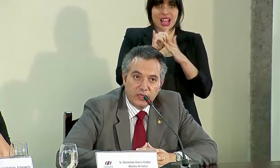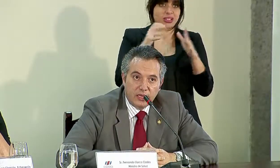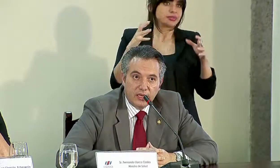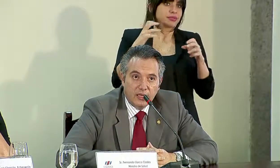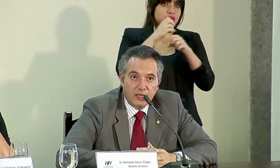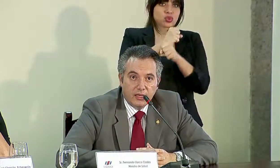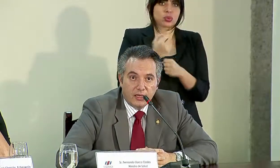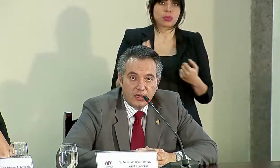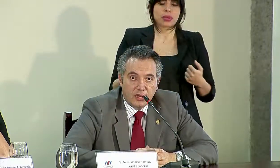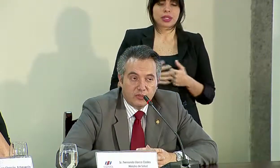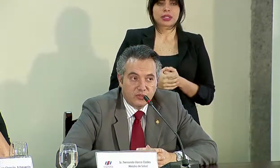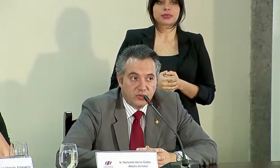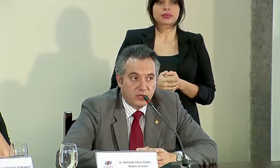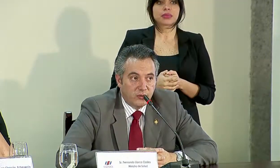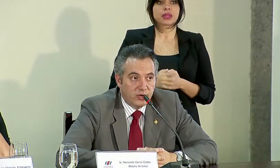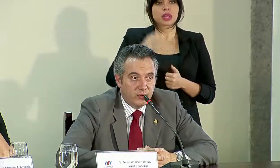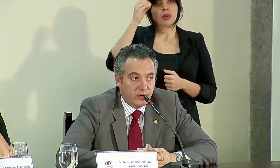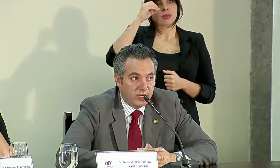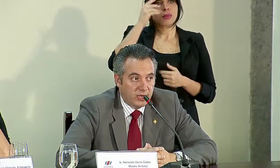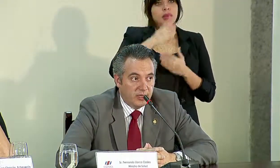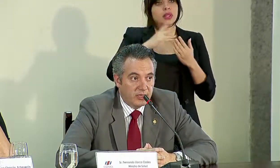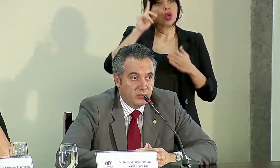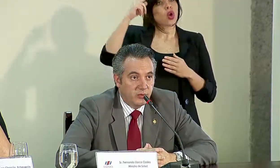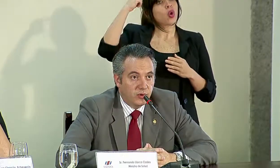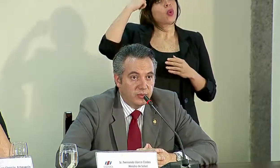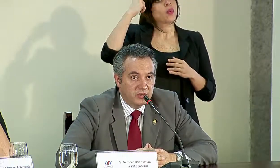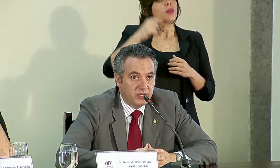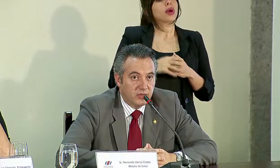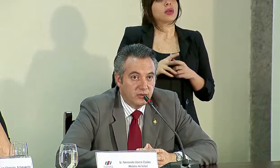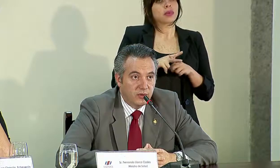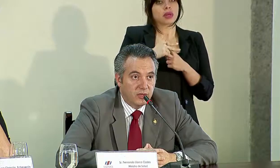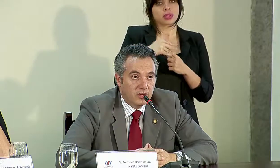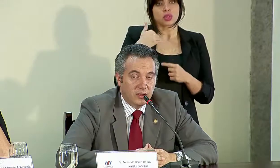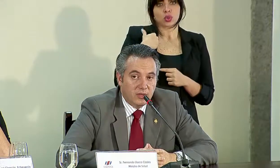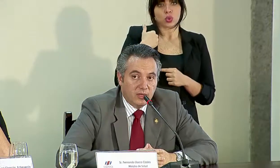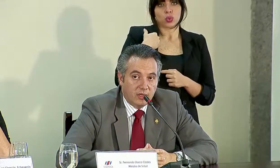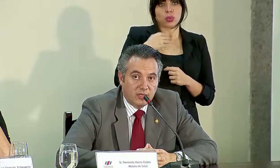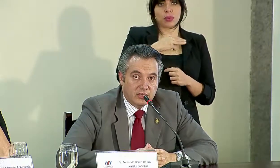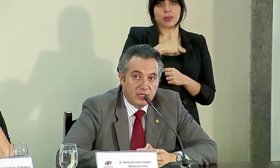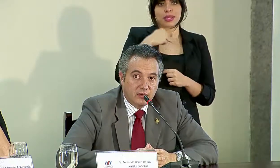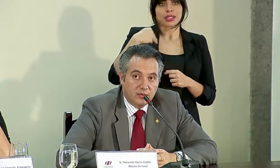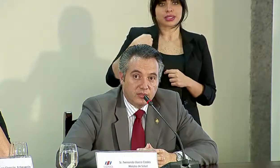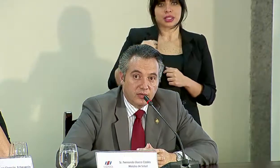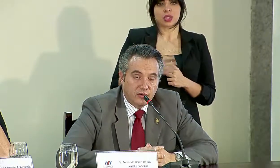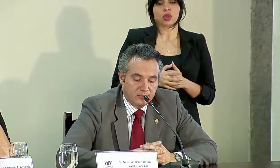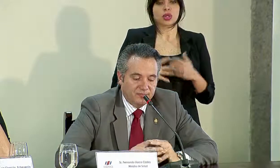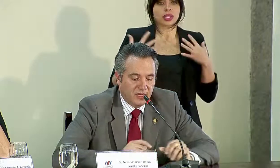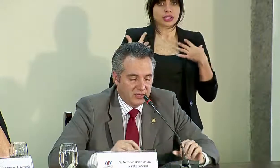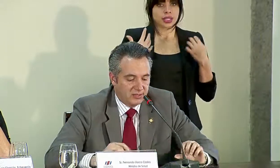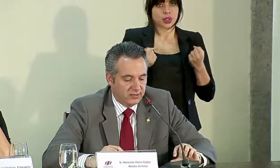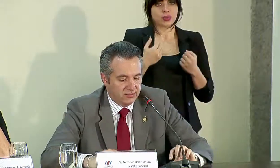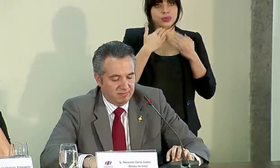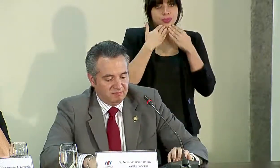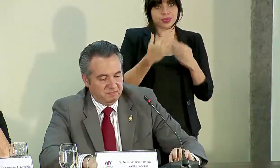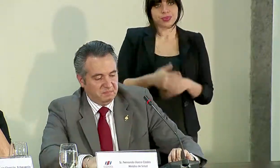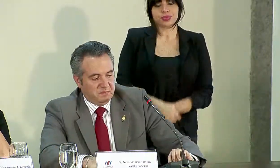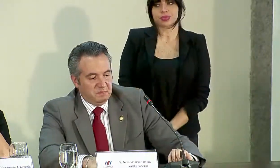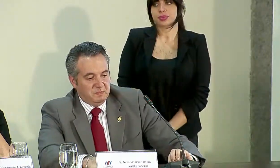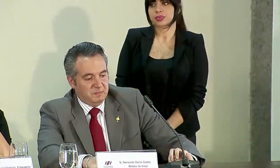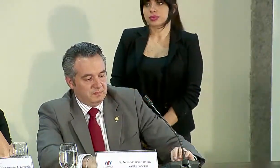resumen de la posición del gobierno que originalmente tuvo el Ministerio de Salud. Gracias.